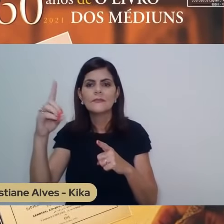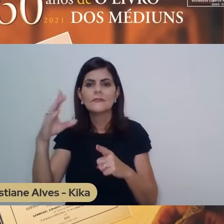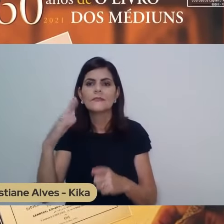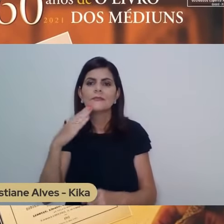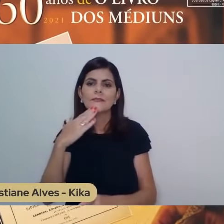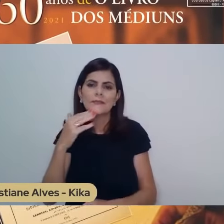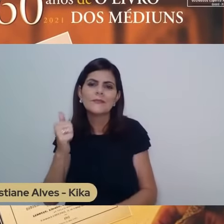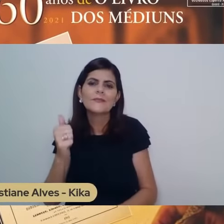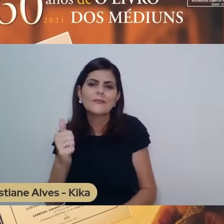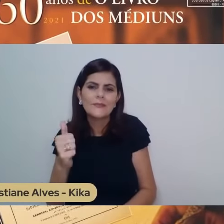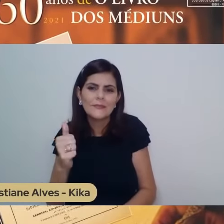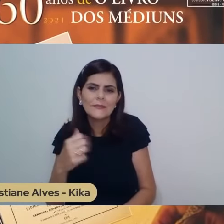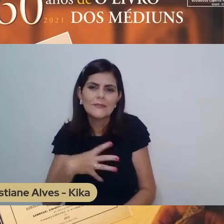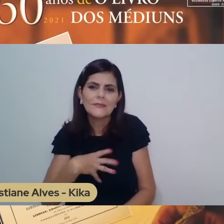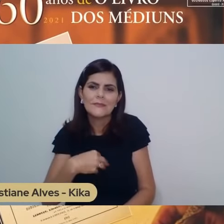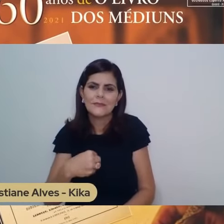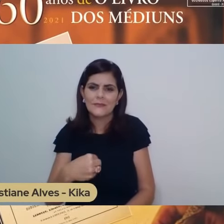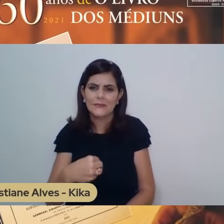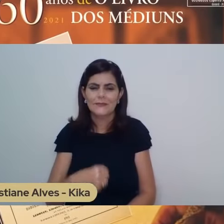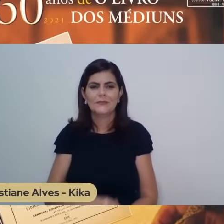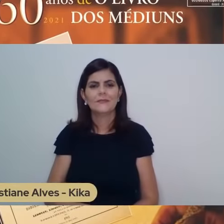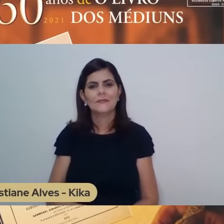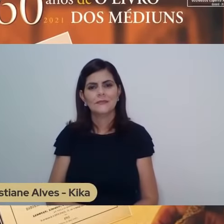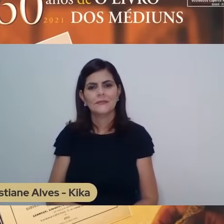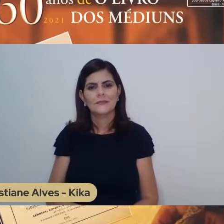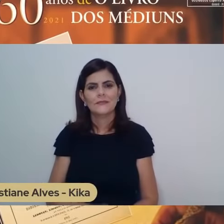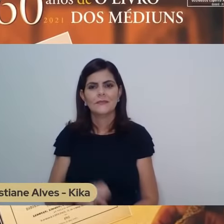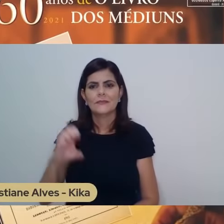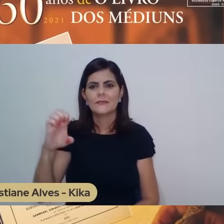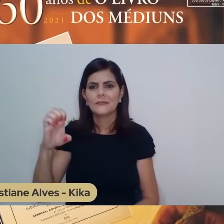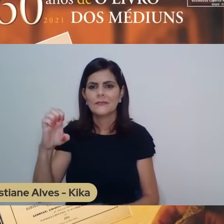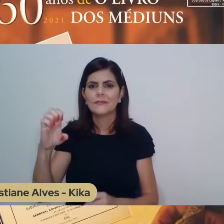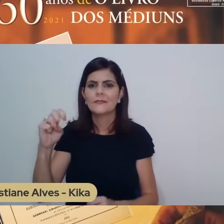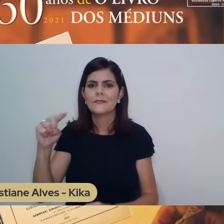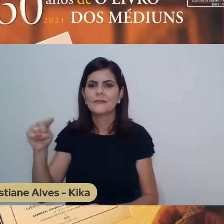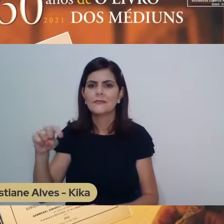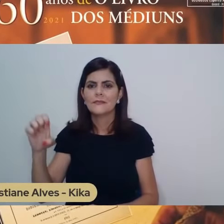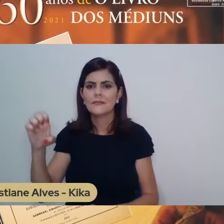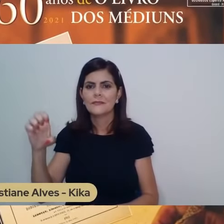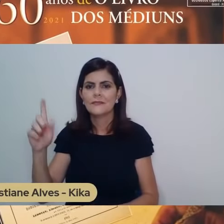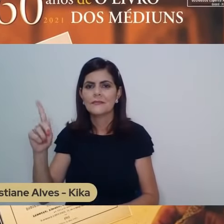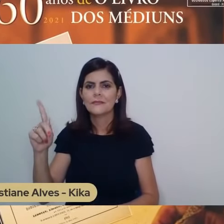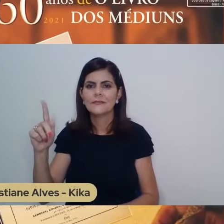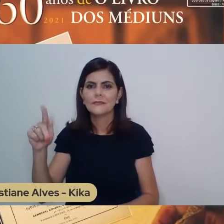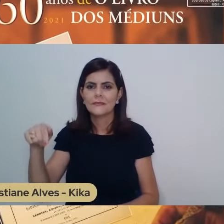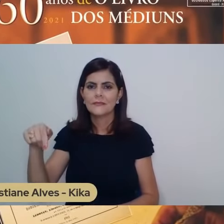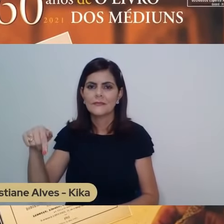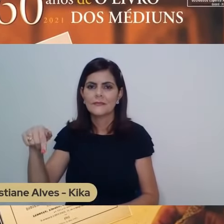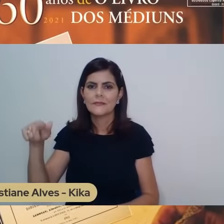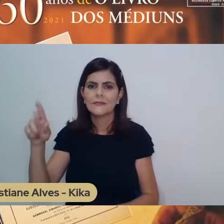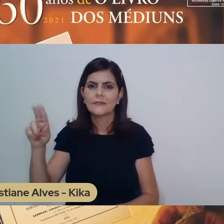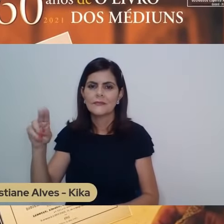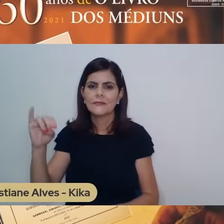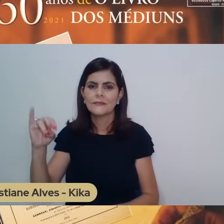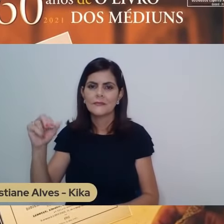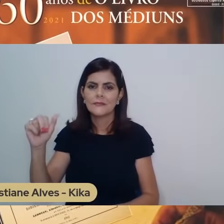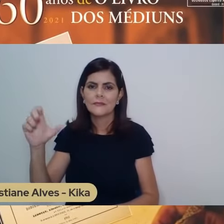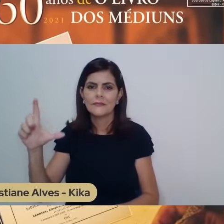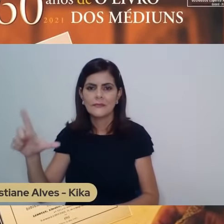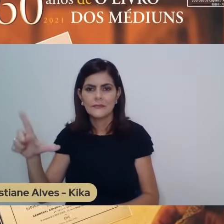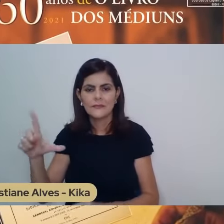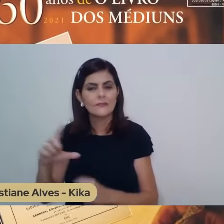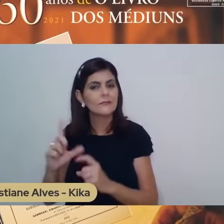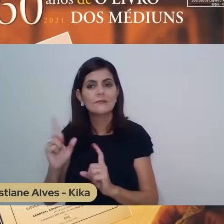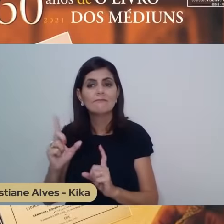Como já dizia Ezequiel, profeta, lá do Antigo Testamento, não quer Deus a morte do